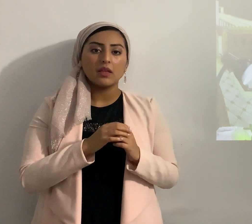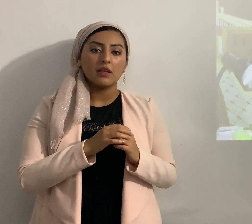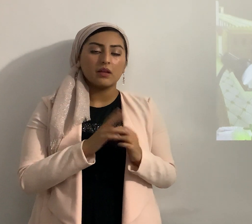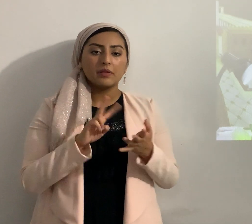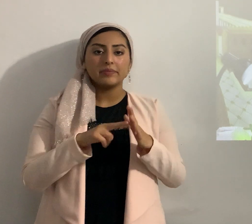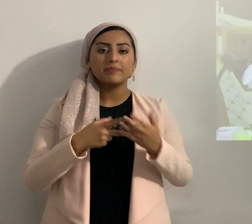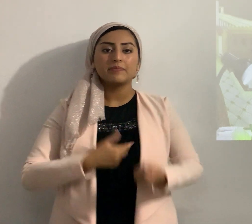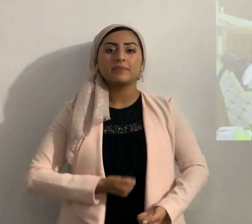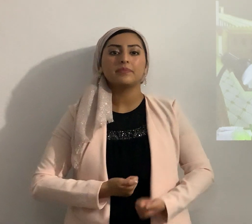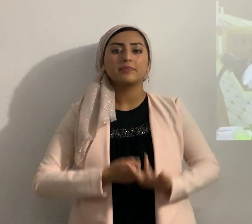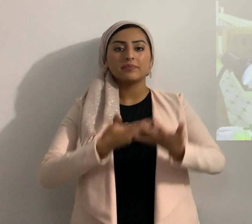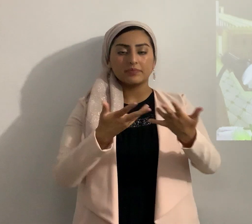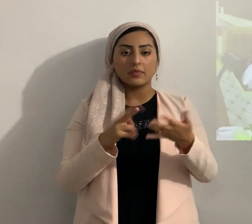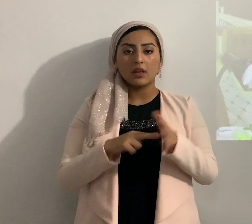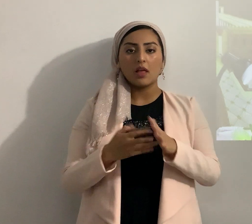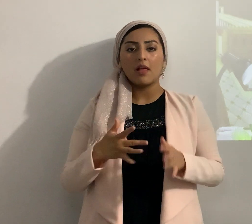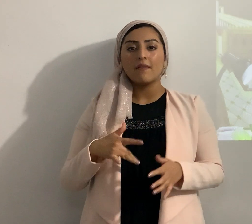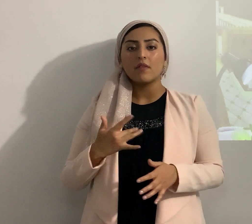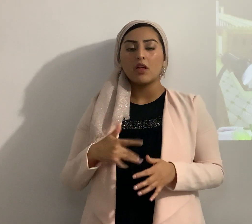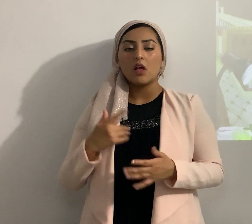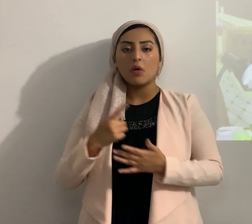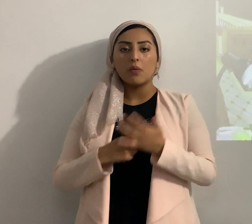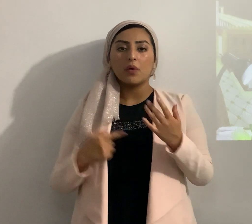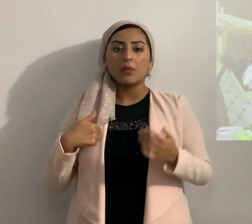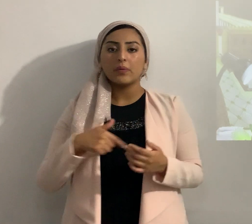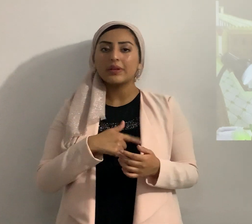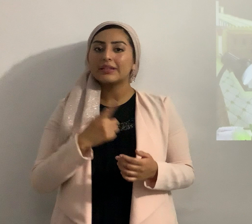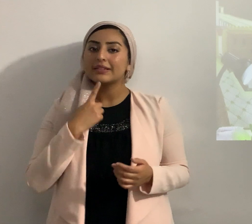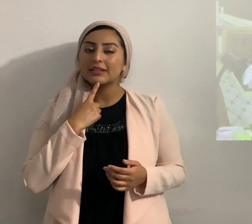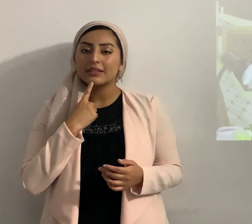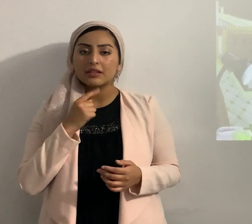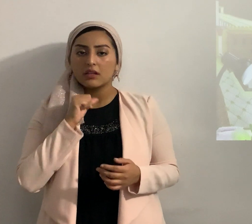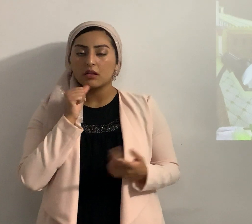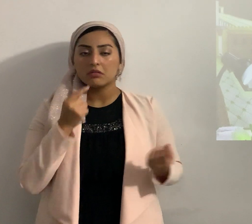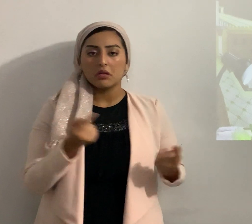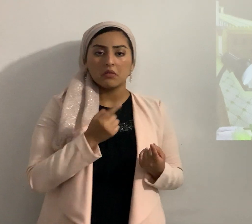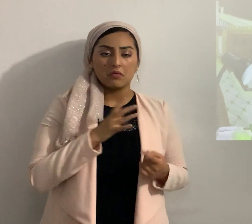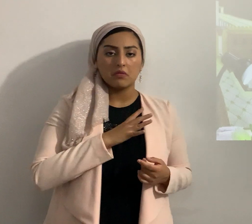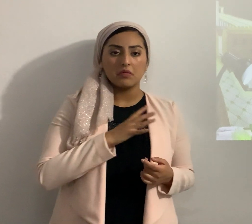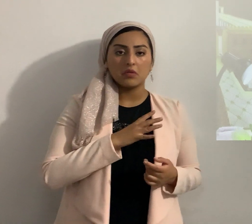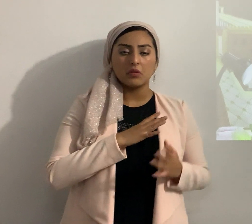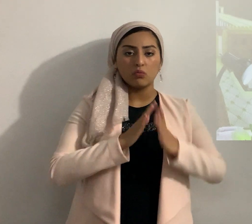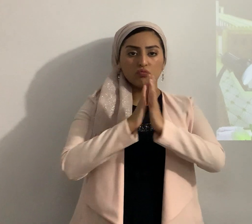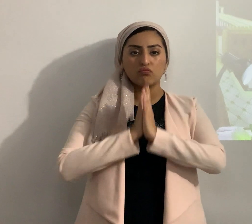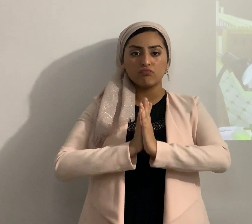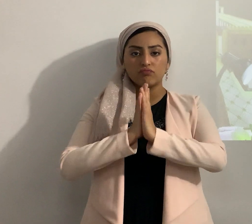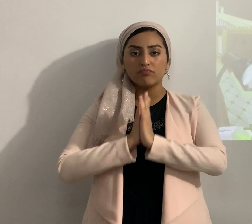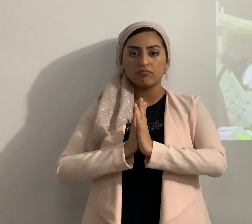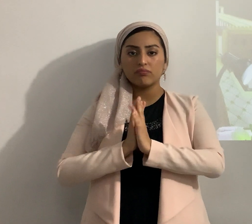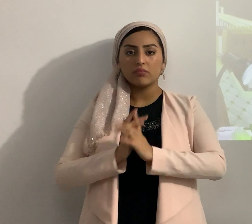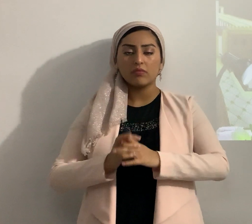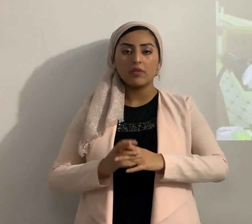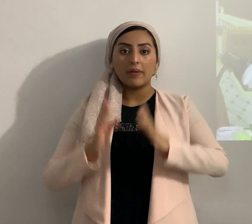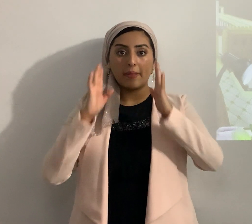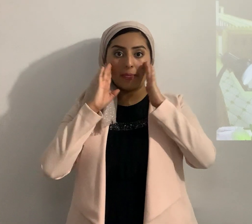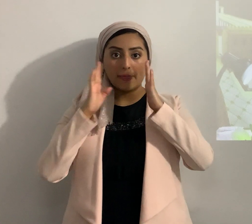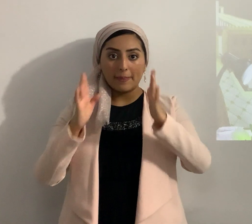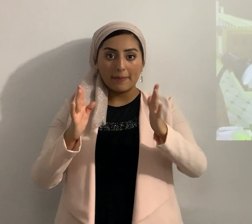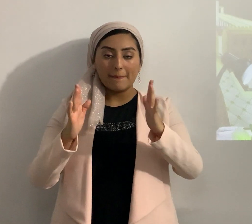sentir lo que está uno diciendo no es pecado decir rezar atención a eso por favor porque también hay